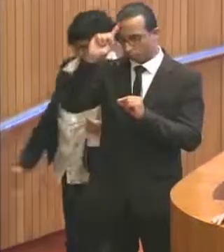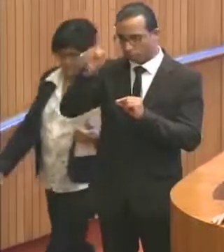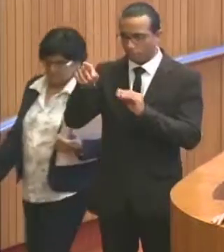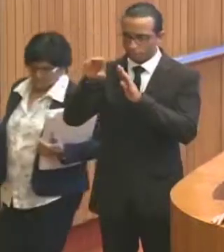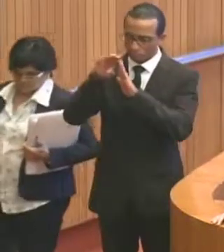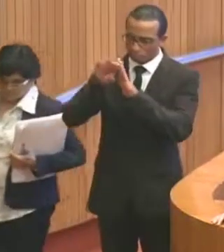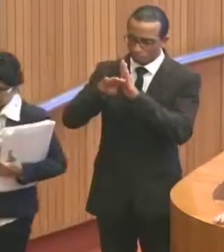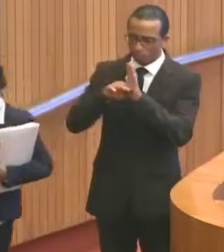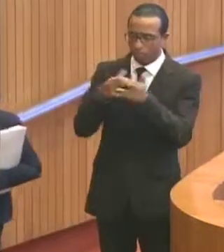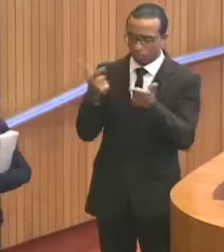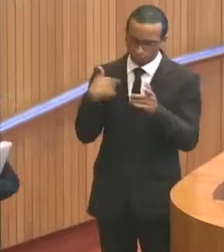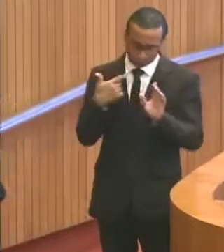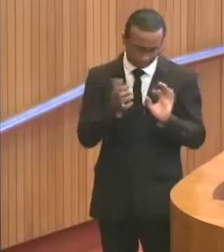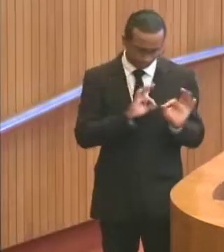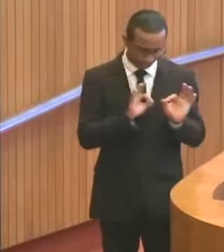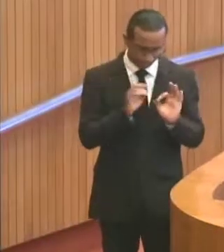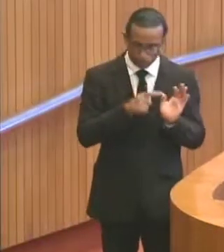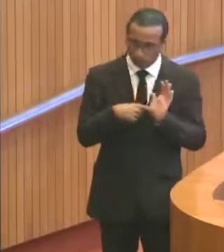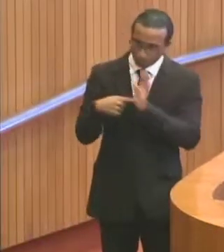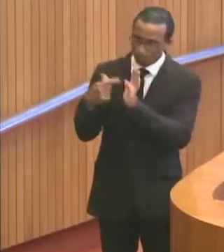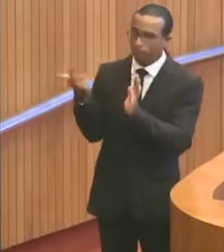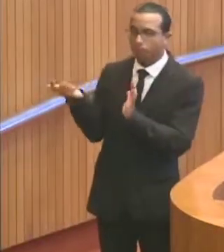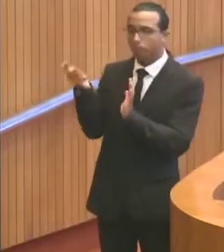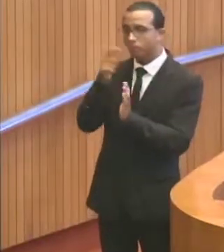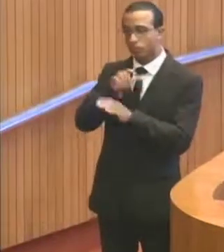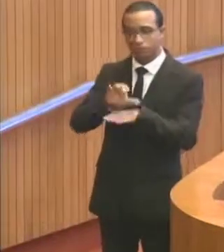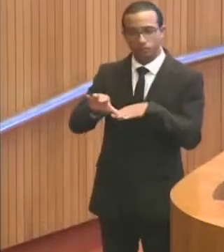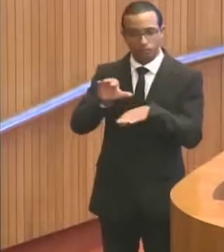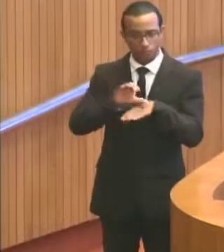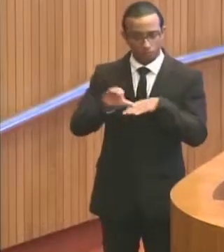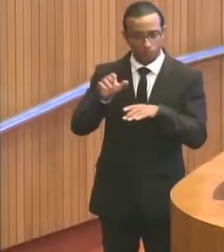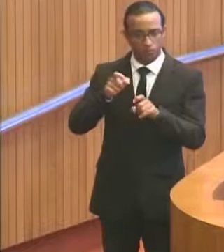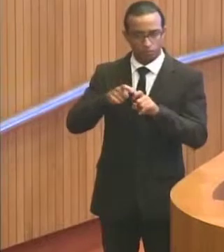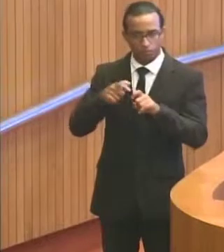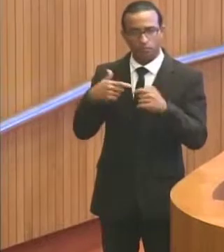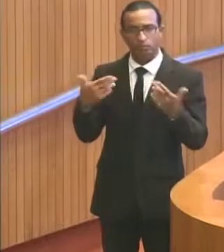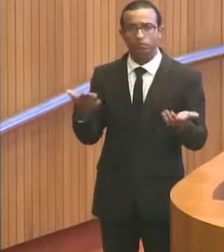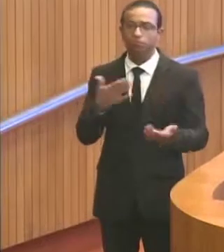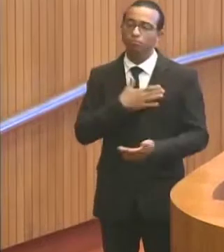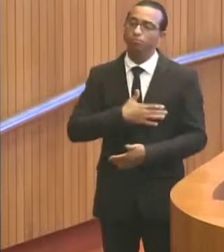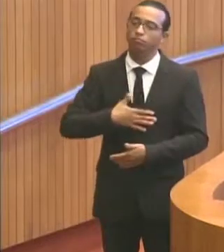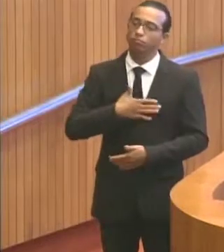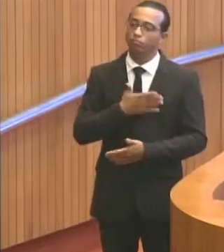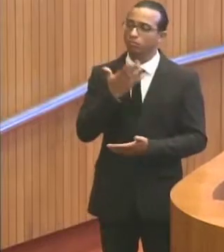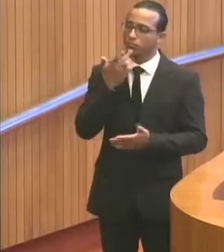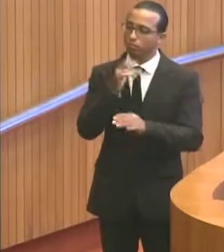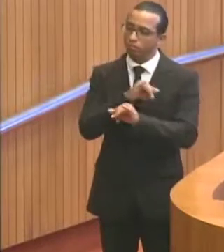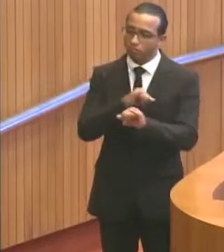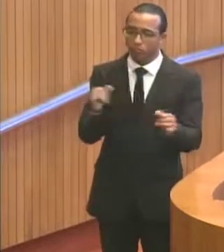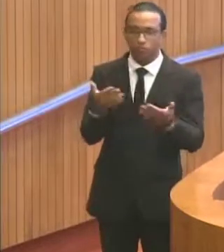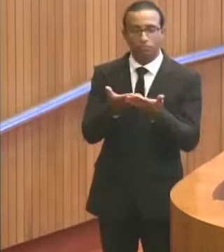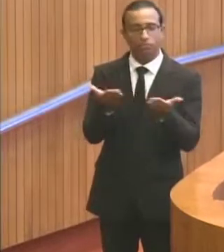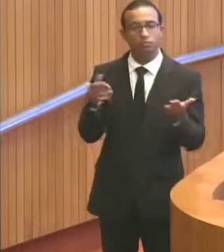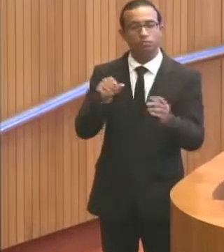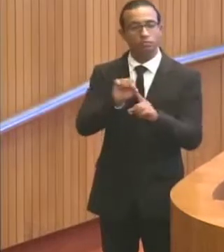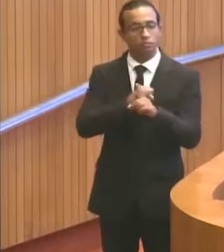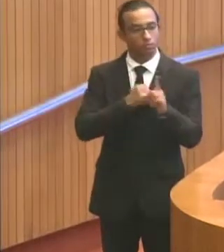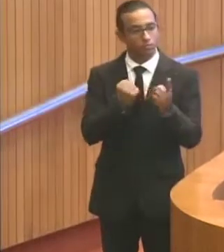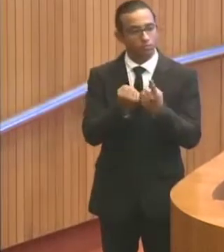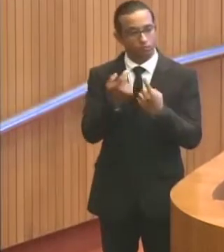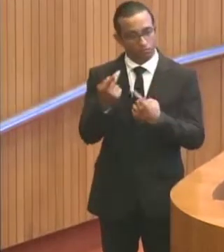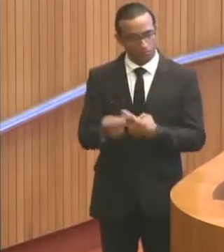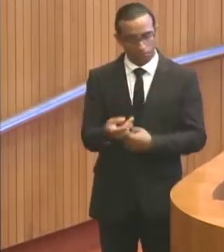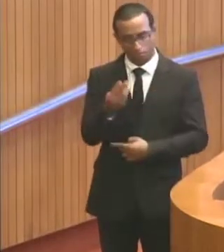possíveis para poder viabilizar esse curso de Medicina. Então, é com grande alegria que comunico a toda a sociedade maranhense,